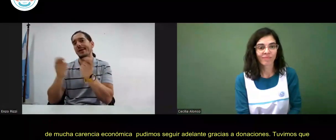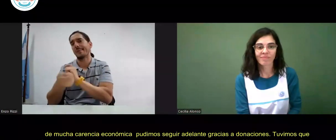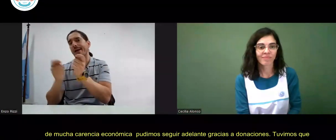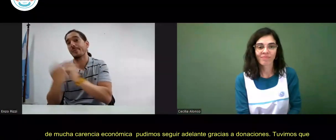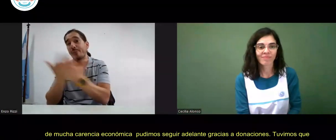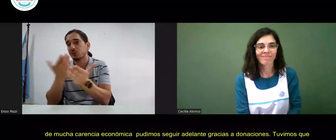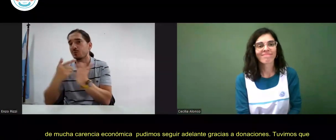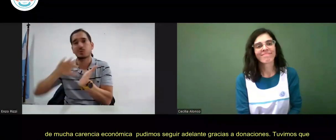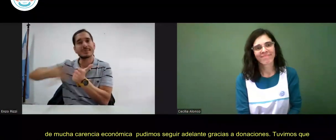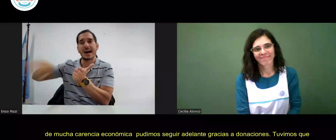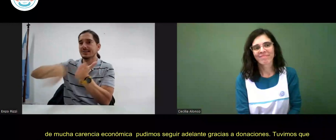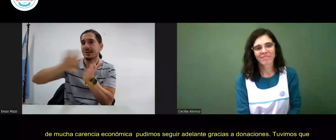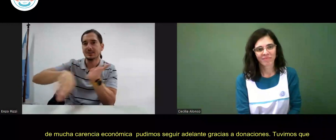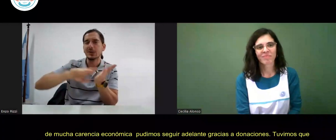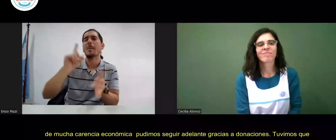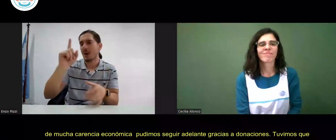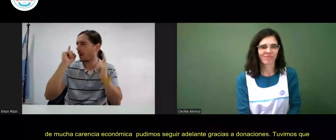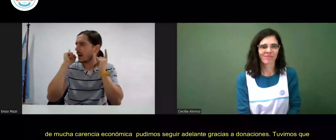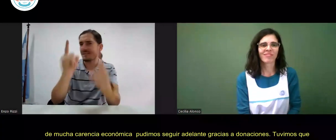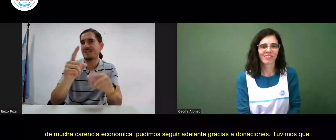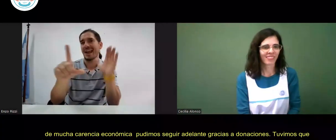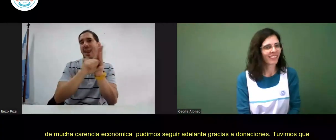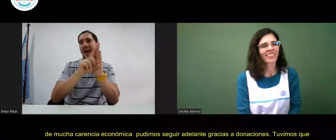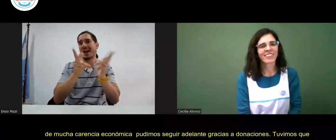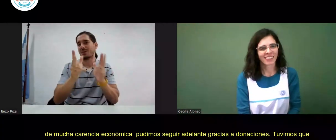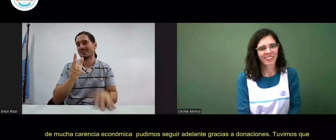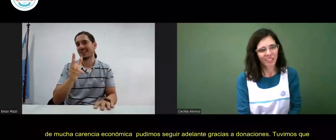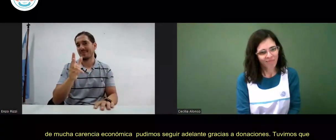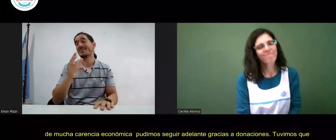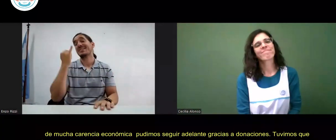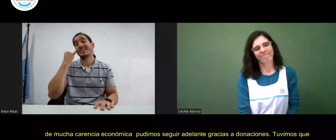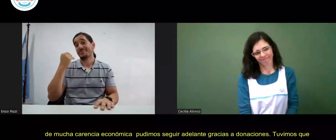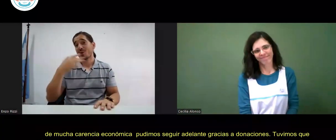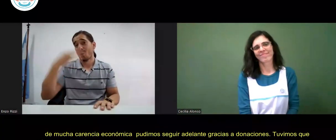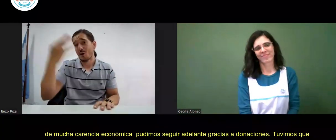pero nos enfocamos en la ley de LSA y la verdad cumplimos.